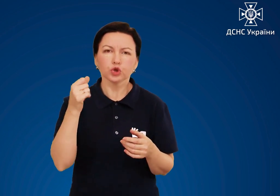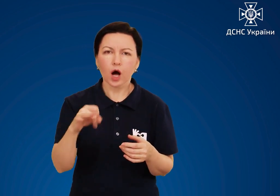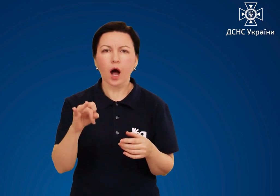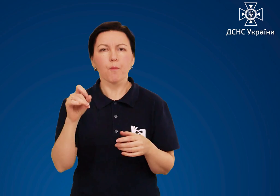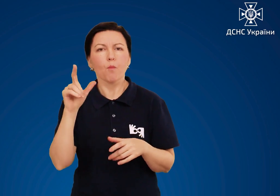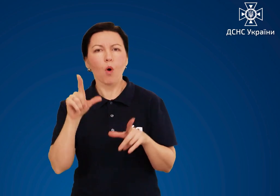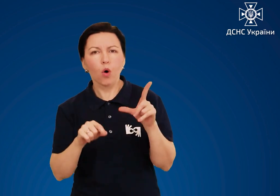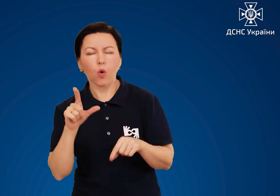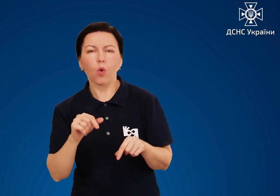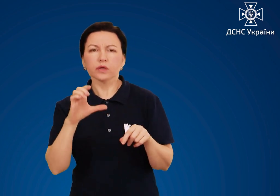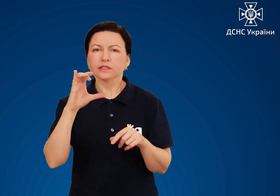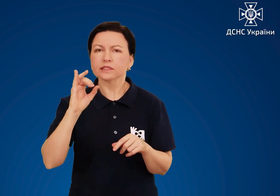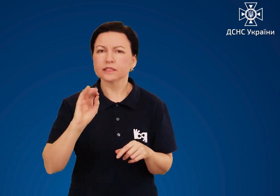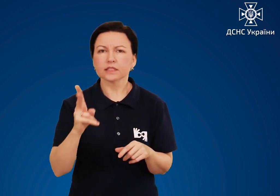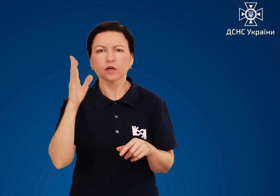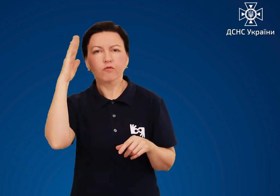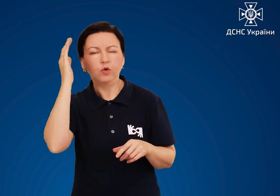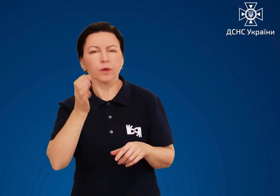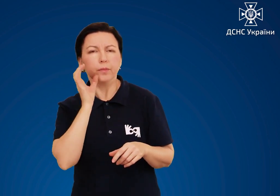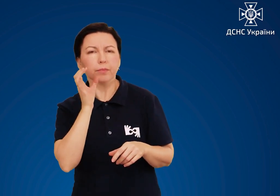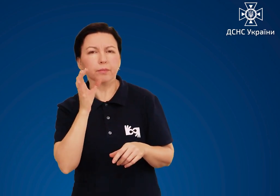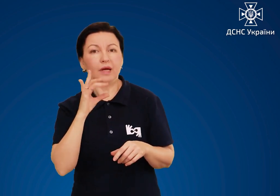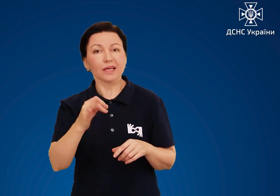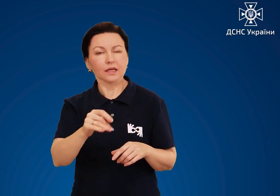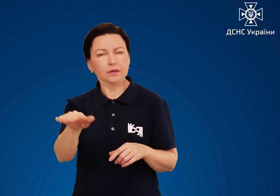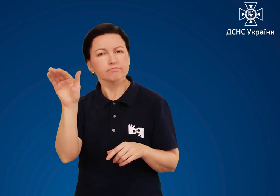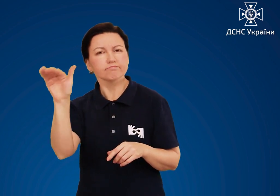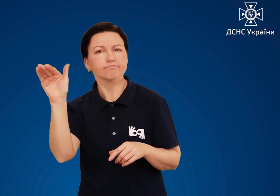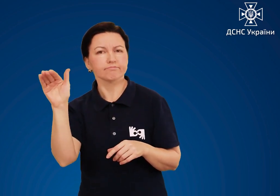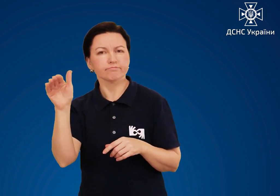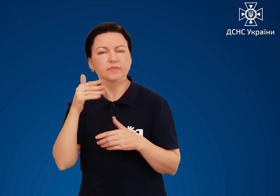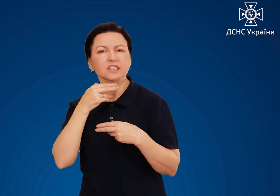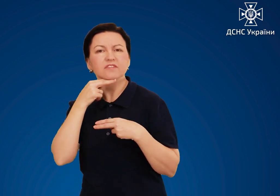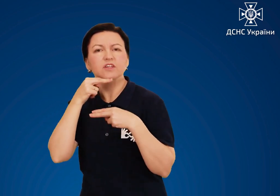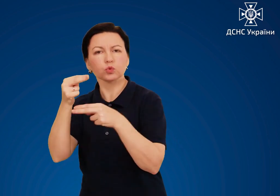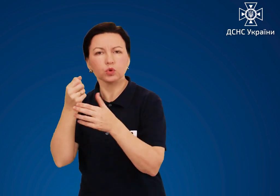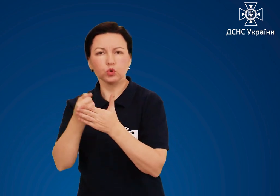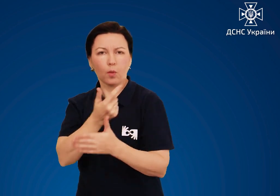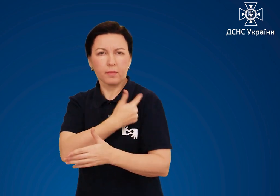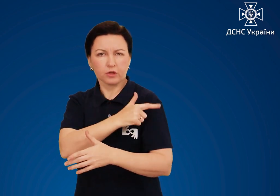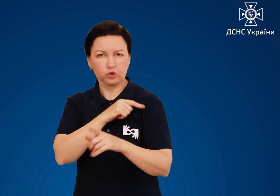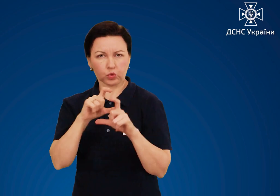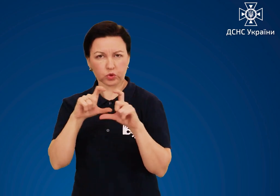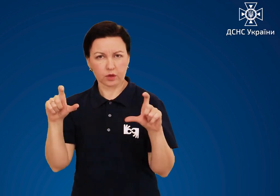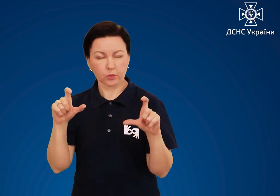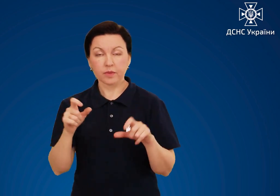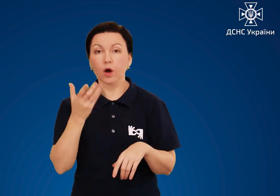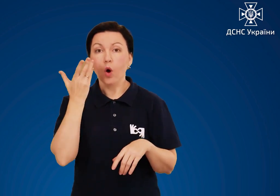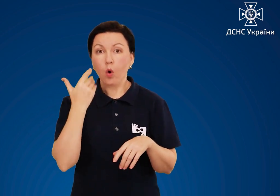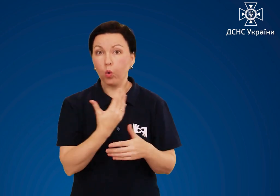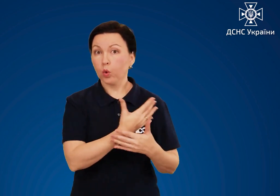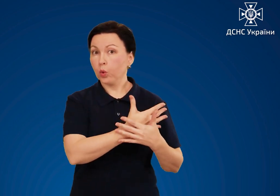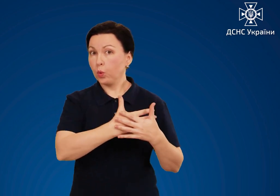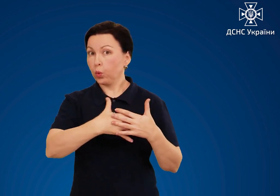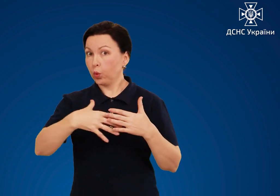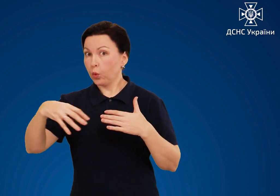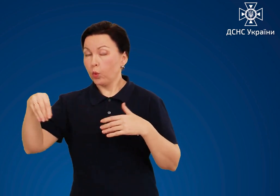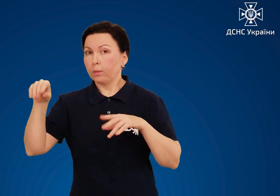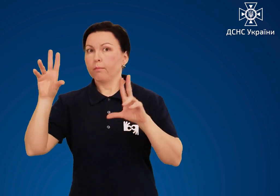– та звернутися до медичного закладу Вийшовши із зони зараження, зніміть верхній